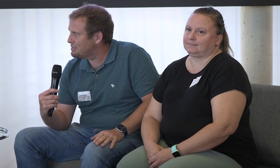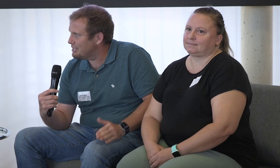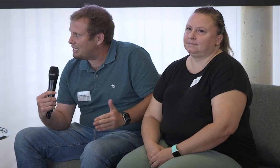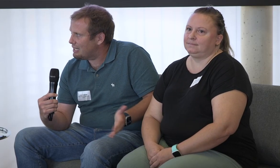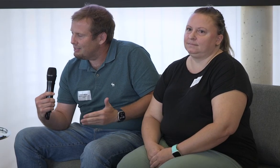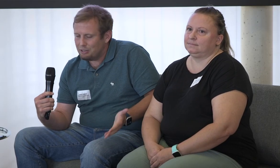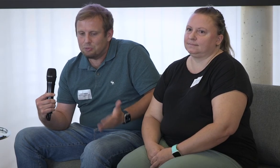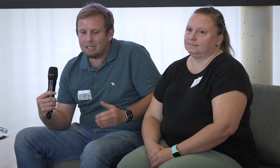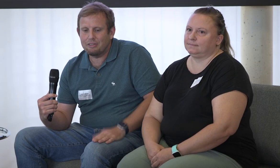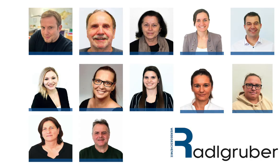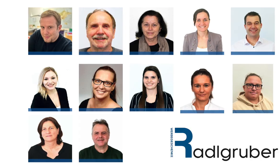sie ist ein Teil unserer Familie.